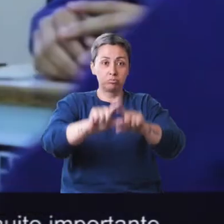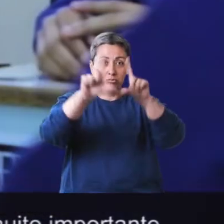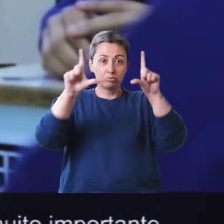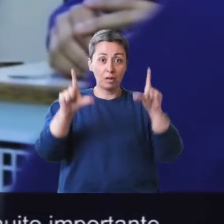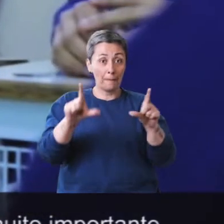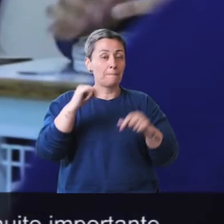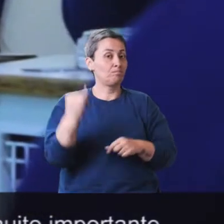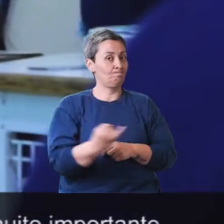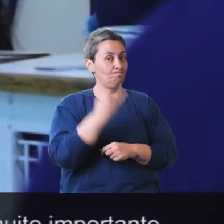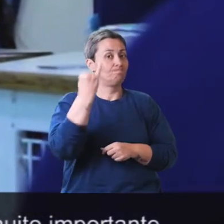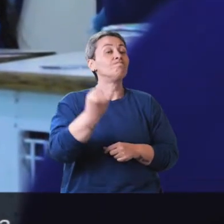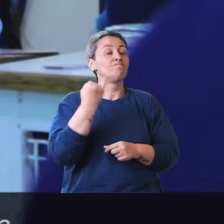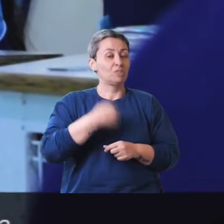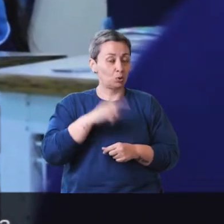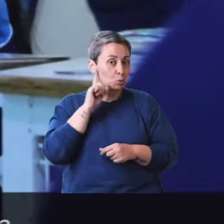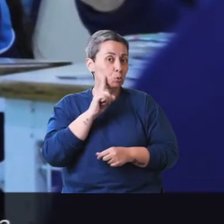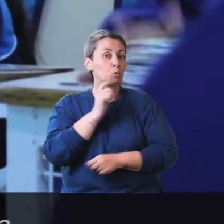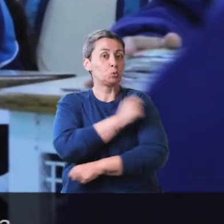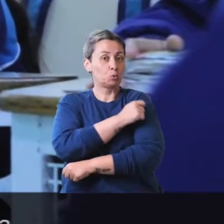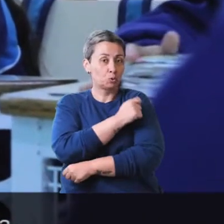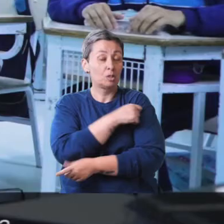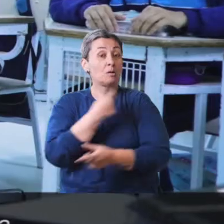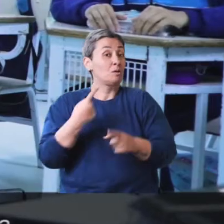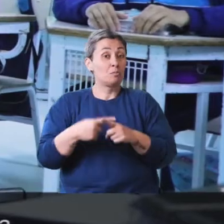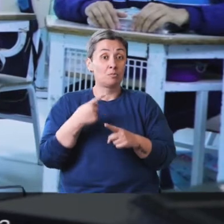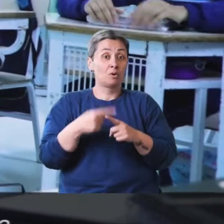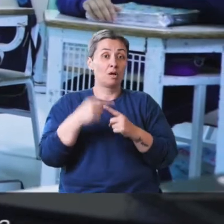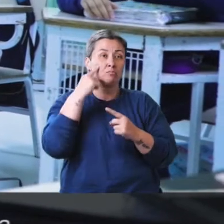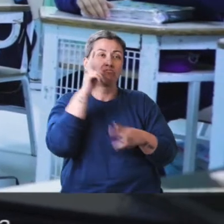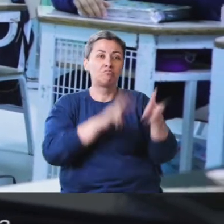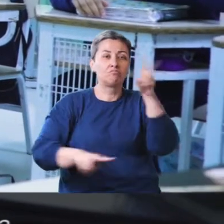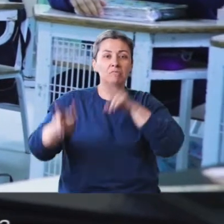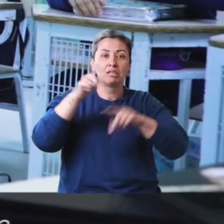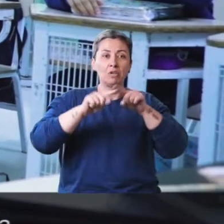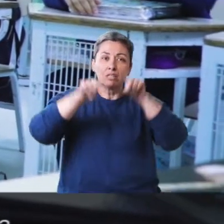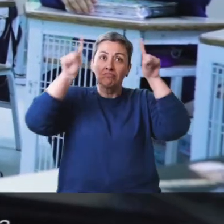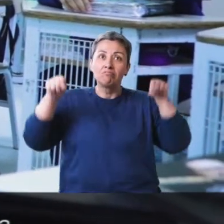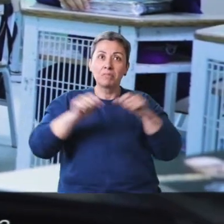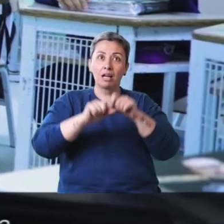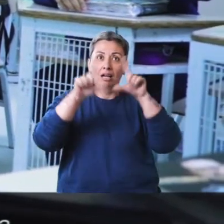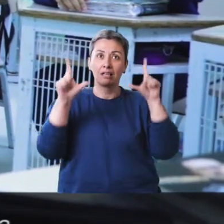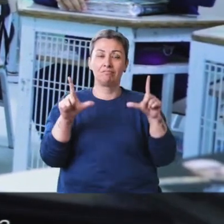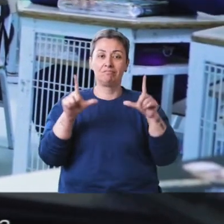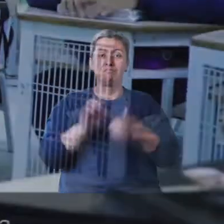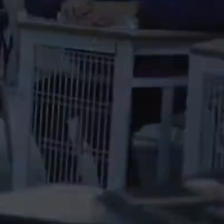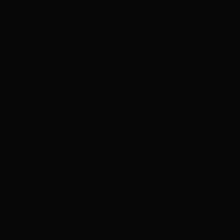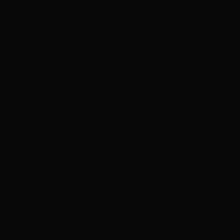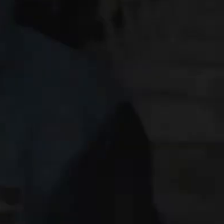Show, que é um recurso muito importante para os alunos surdos, porque é bem visual, um tamanho bacana.